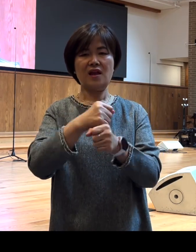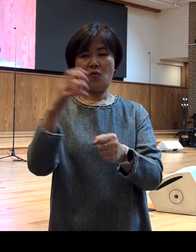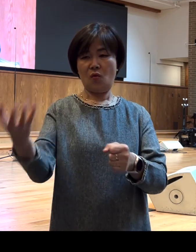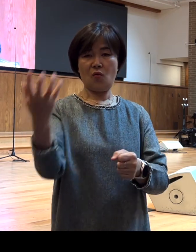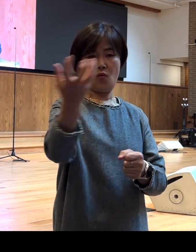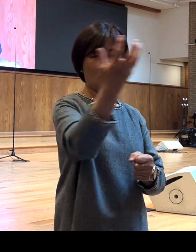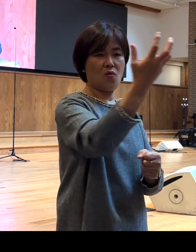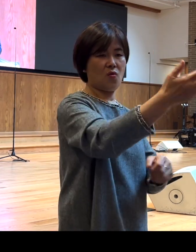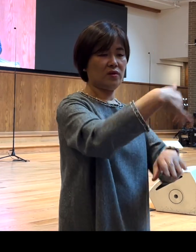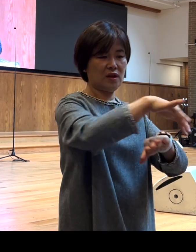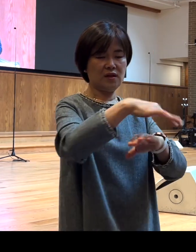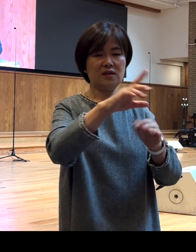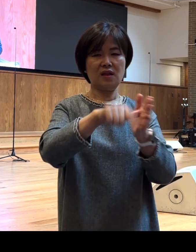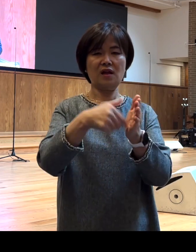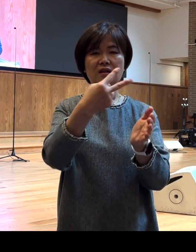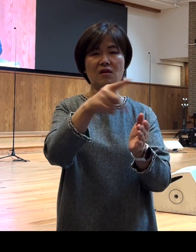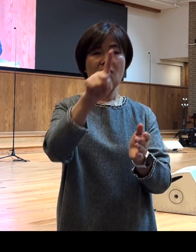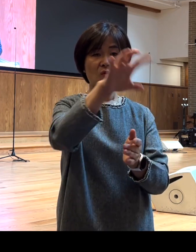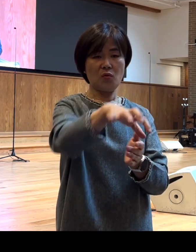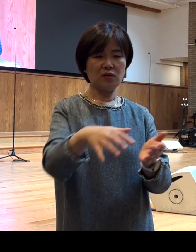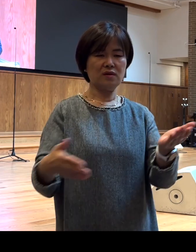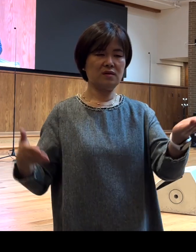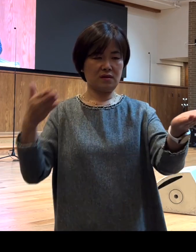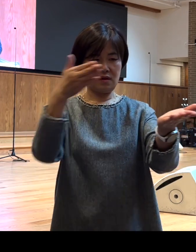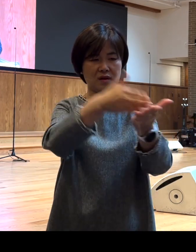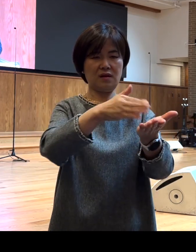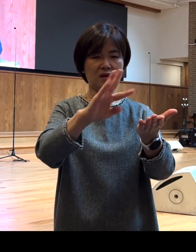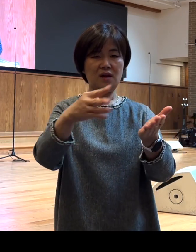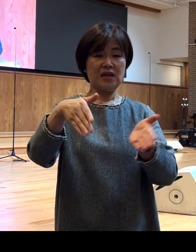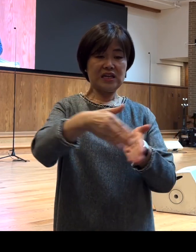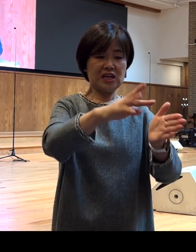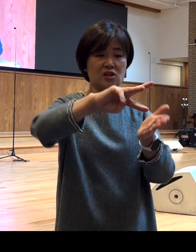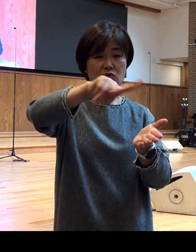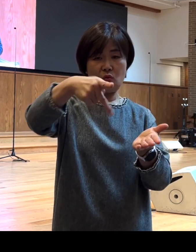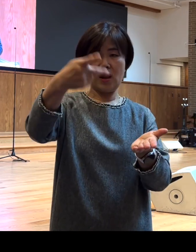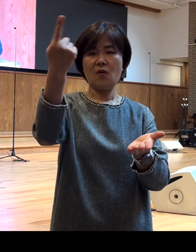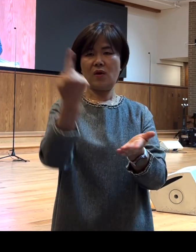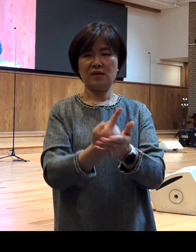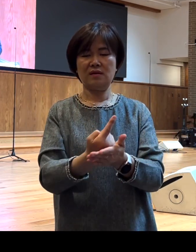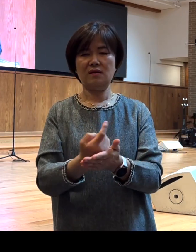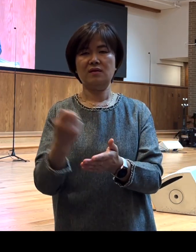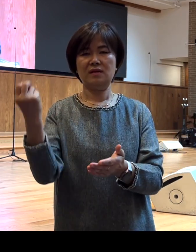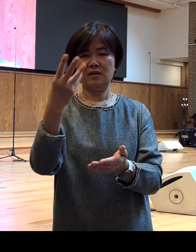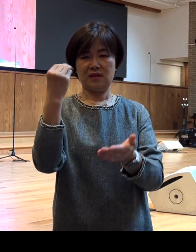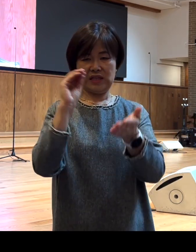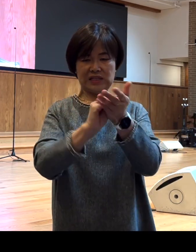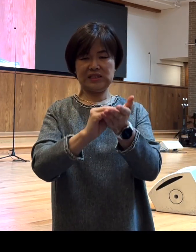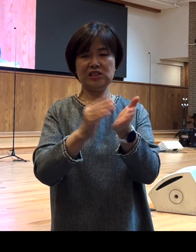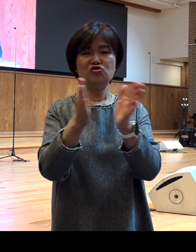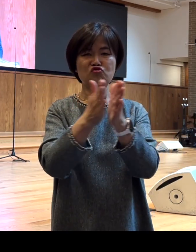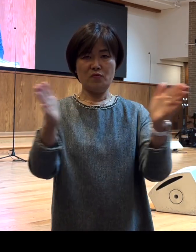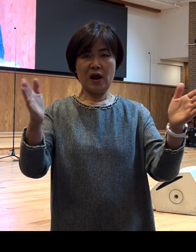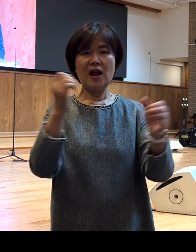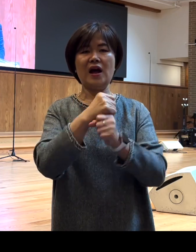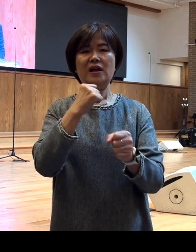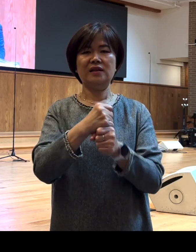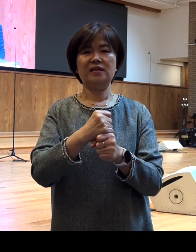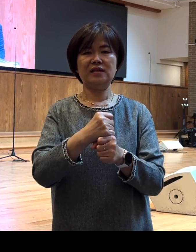더베까지 갔다가 거기서 길을 돌이켜서 다시 그가 출발한 안디옥 교회로